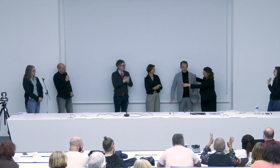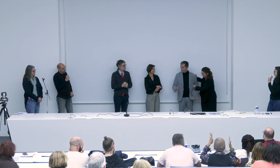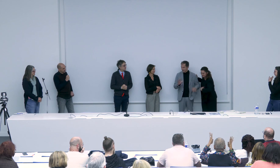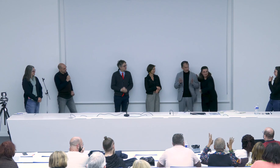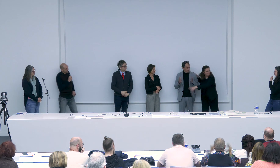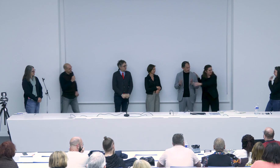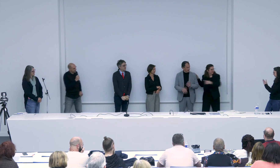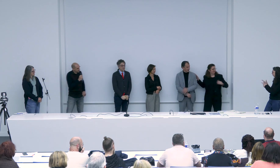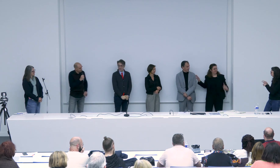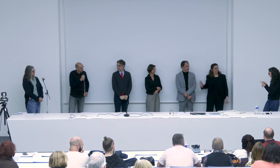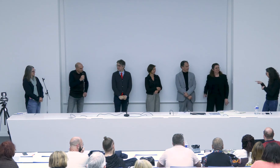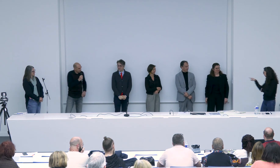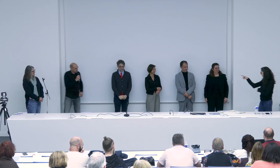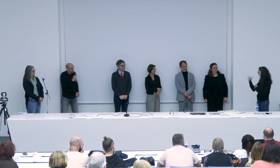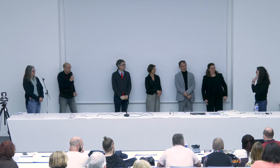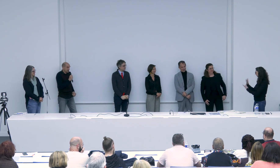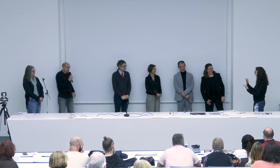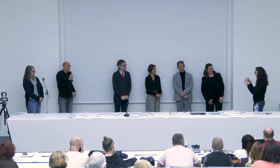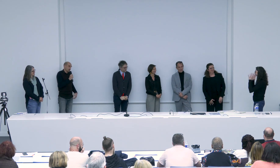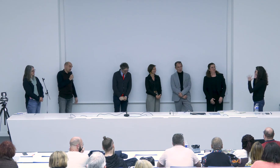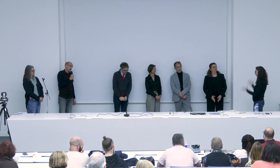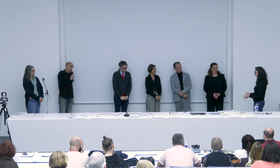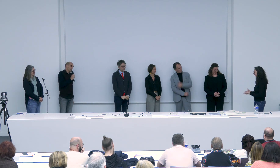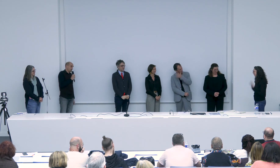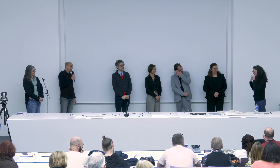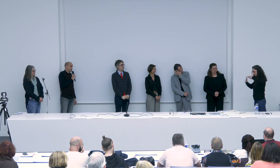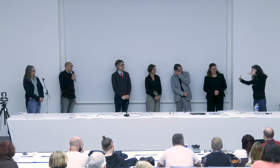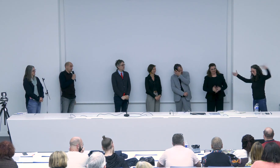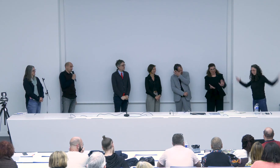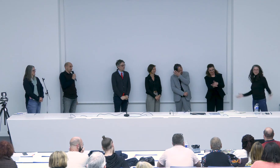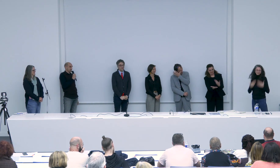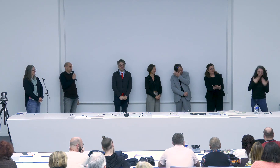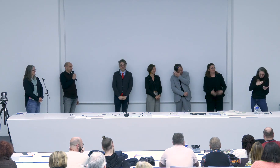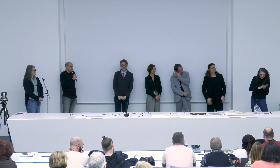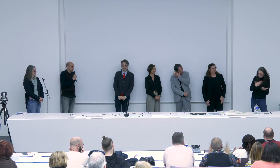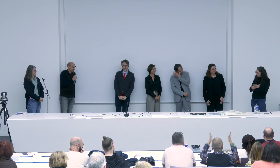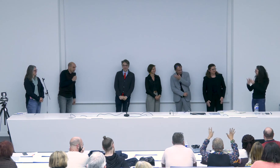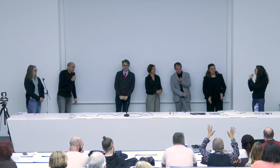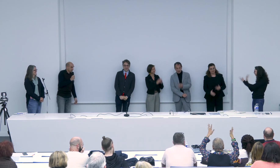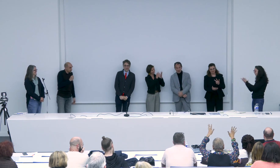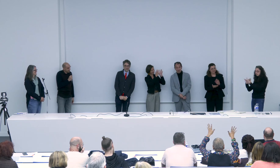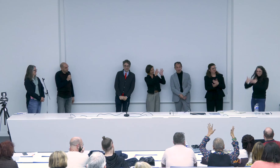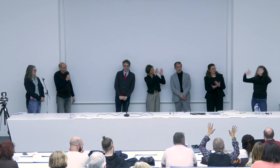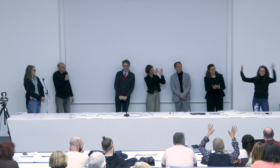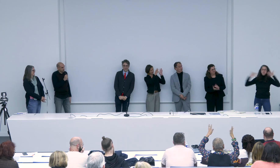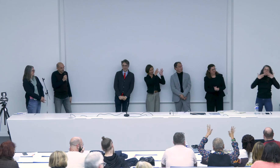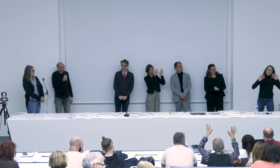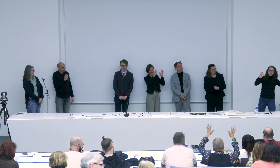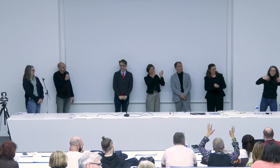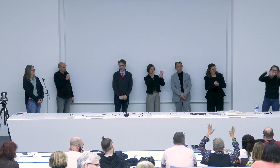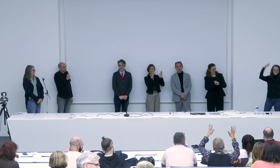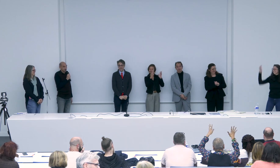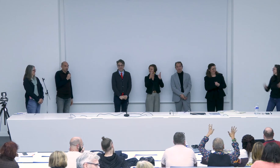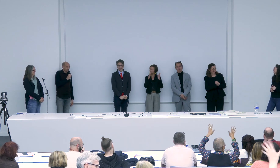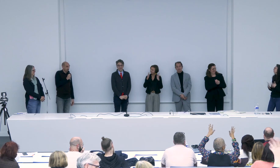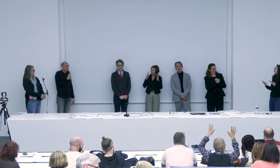suivre de respecter cette date merci beaucoup merci à l'ensemble du jury bien sûr merci merci à vous merci aux interprètes merci